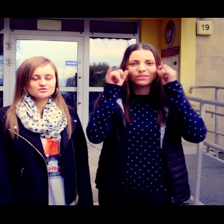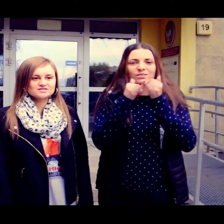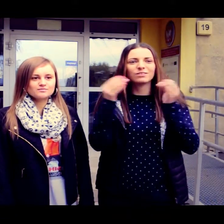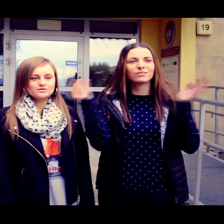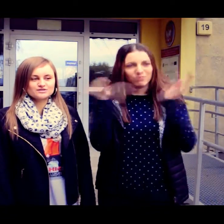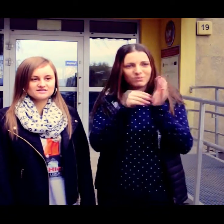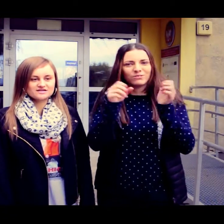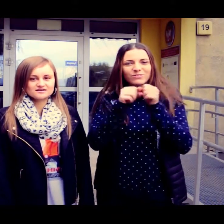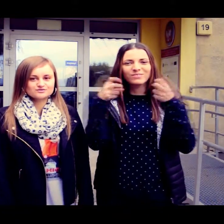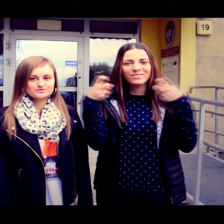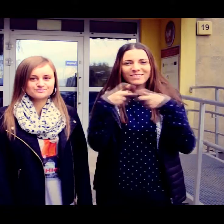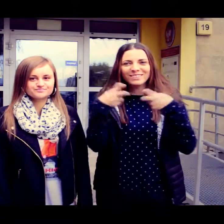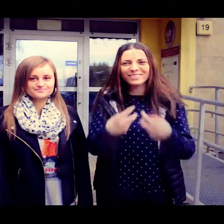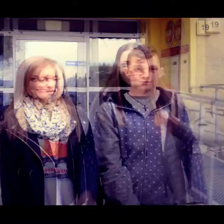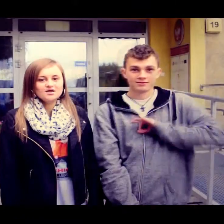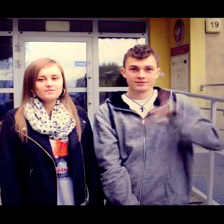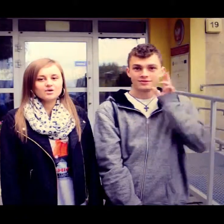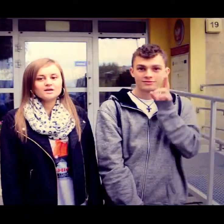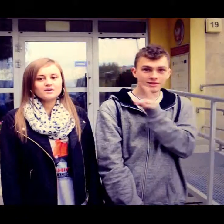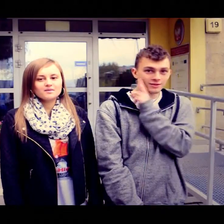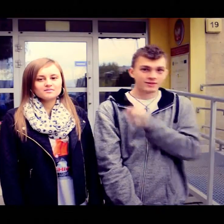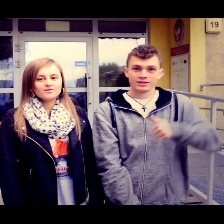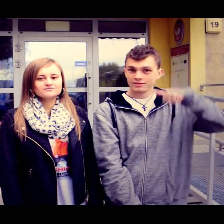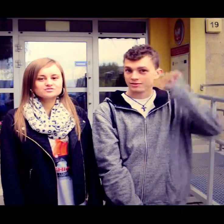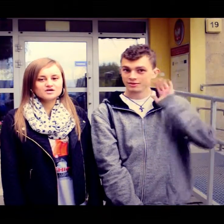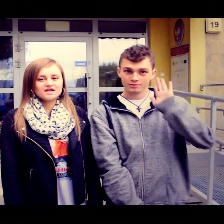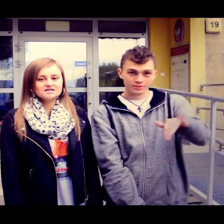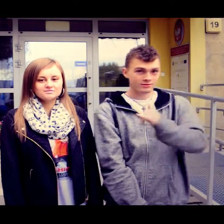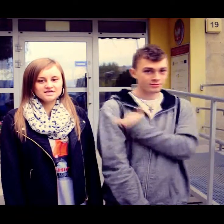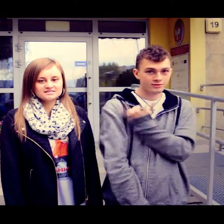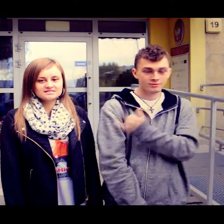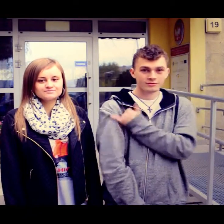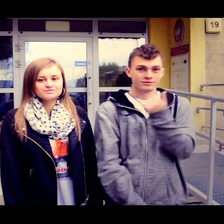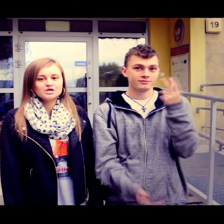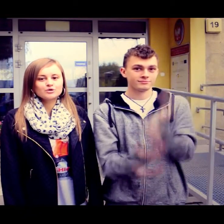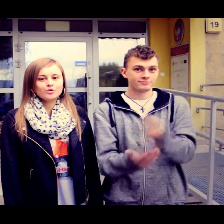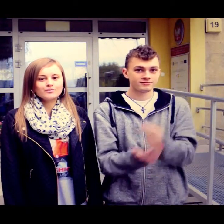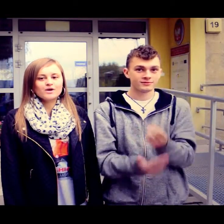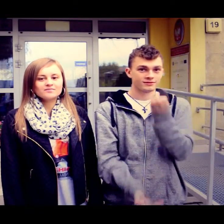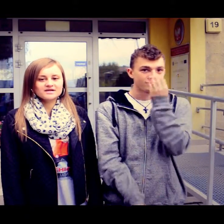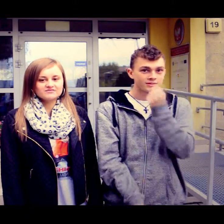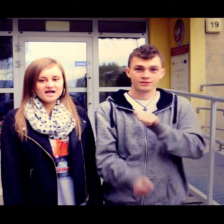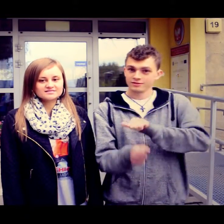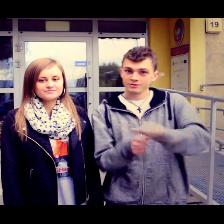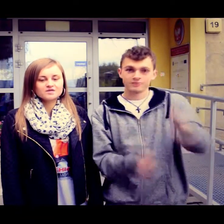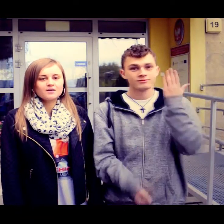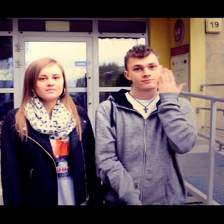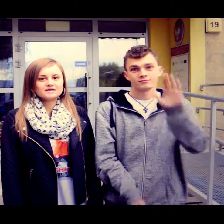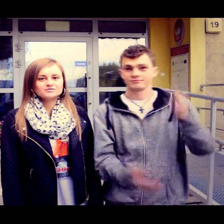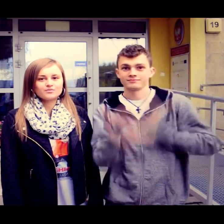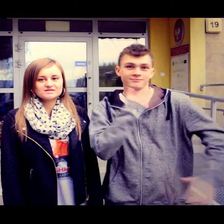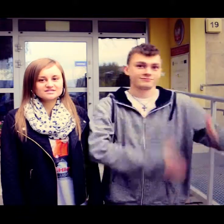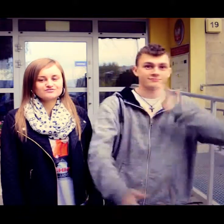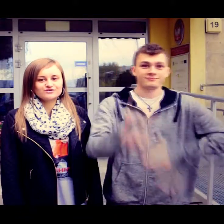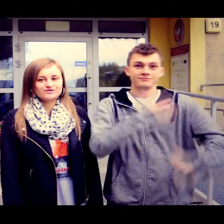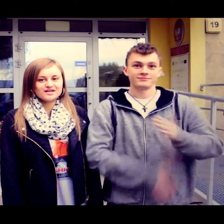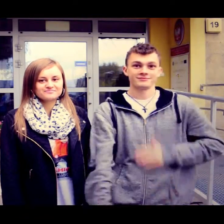wrzucamy do internetu. Moja mama miała wczoraj imienność i kupiłem jej kwiaty. Bardzo była zadowolona.